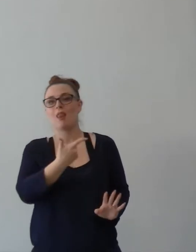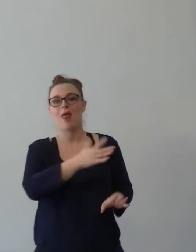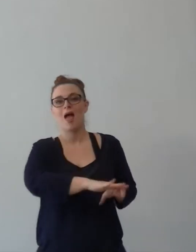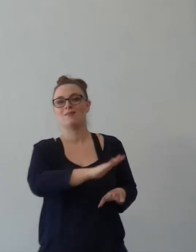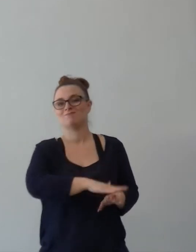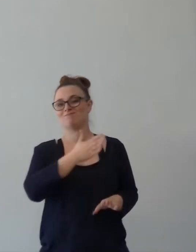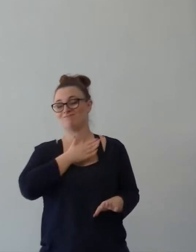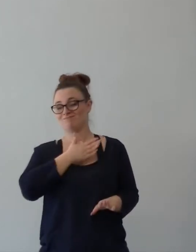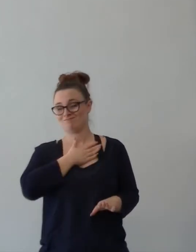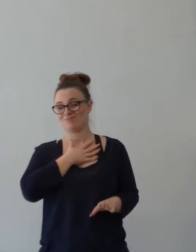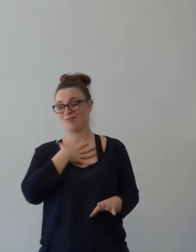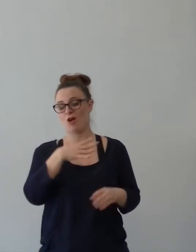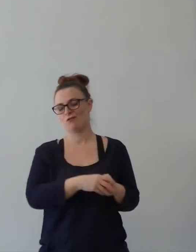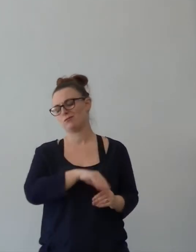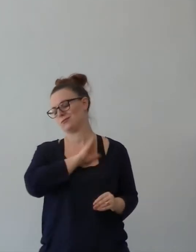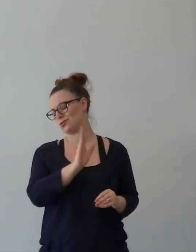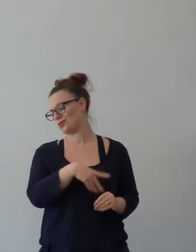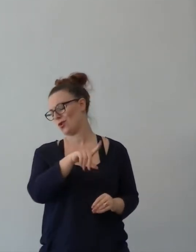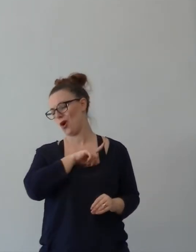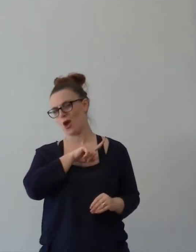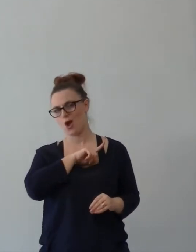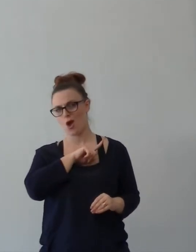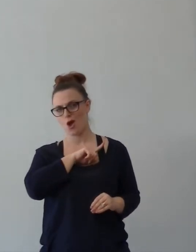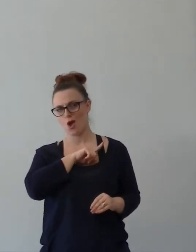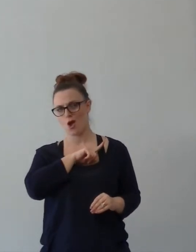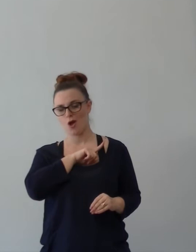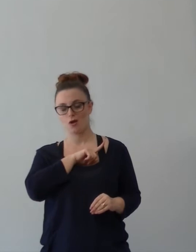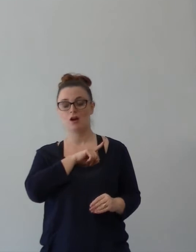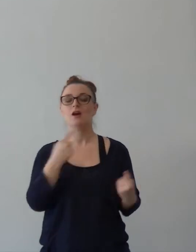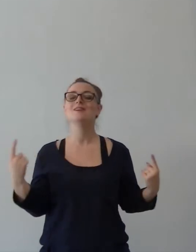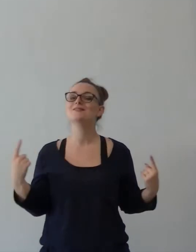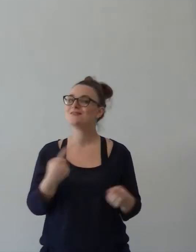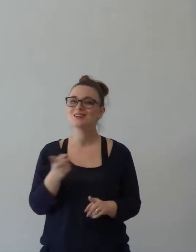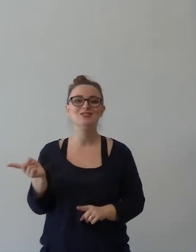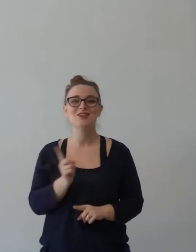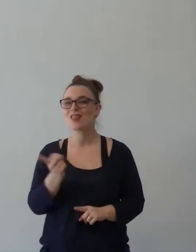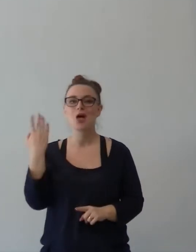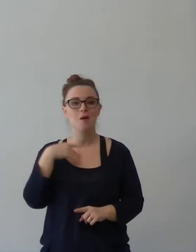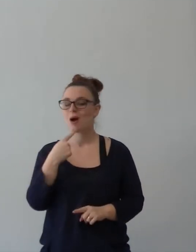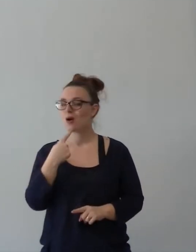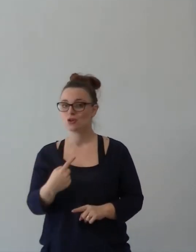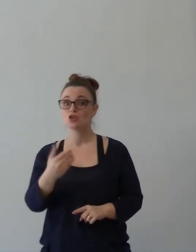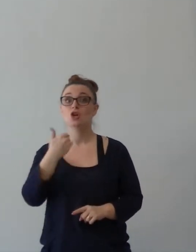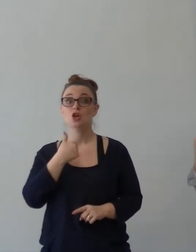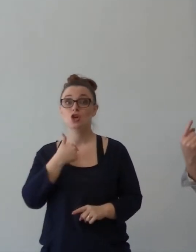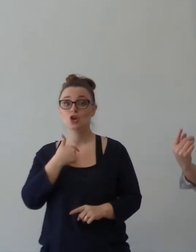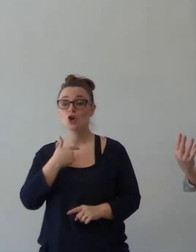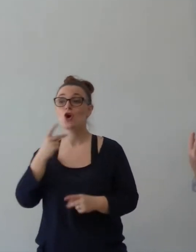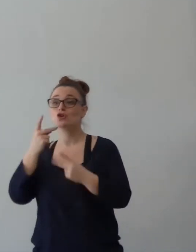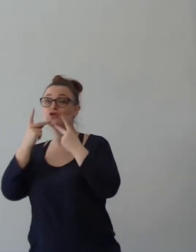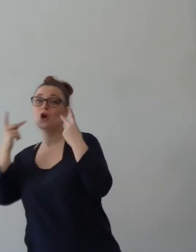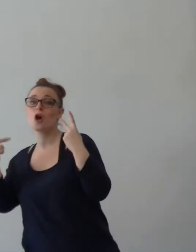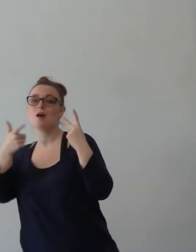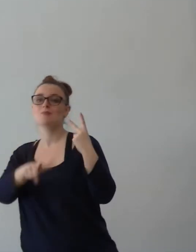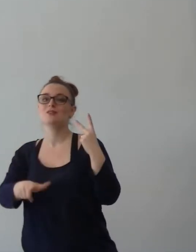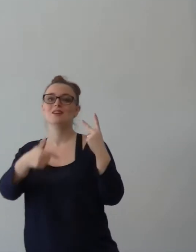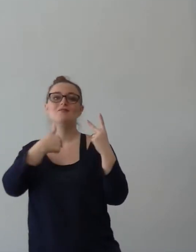io il posto dentro cui fate quello che ci dico io. E invece che cosa dice? Io ho gioia perché sapendo che